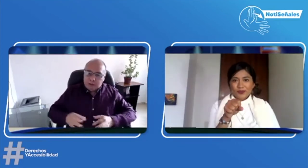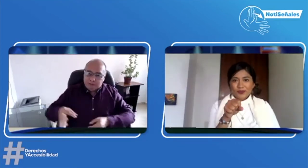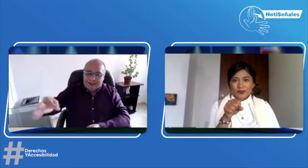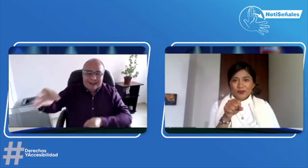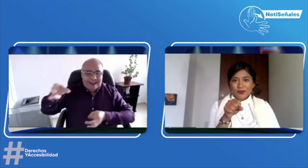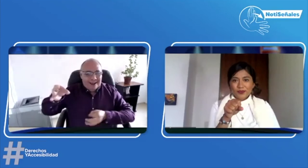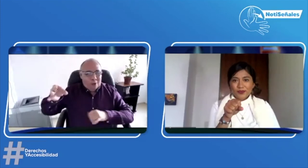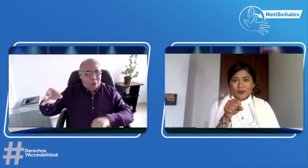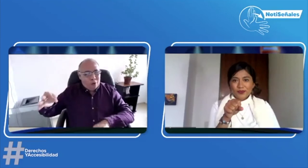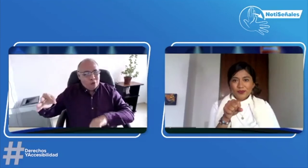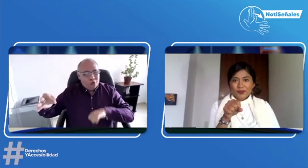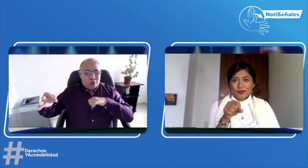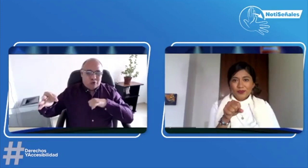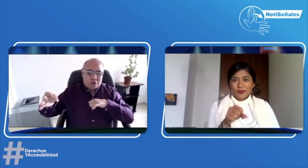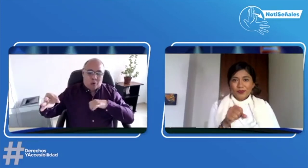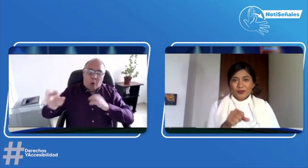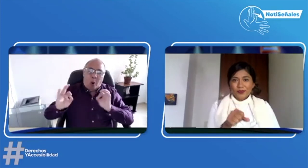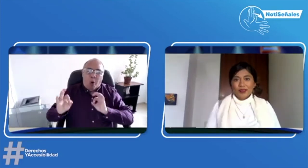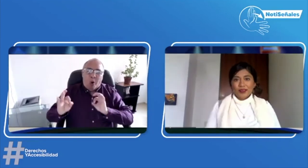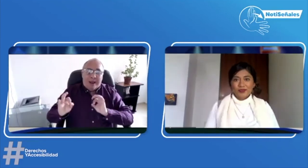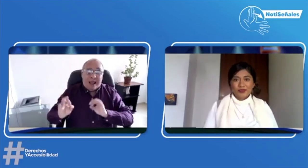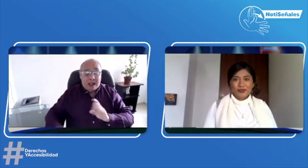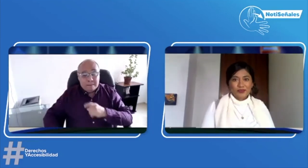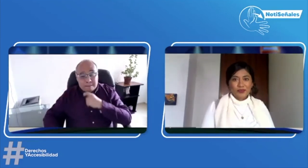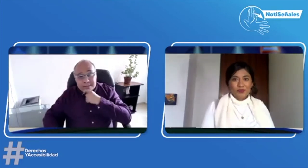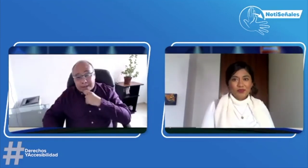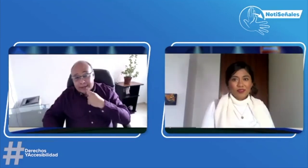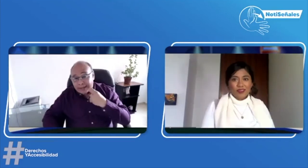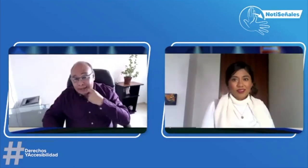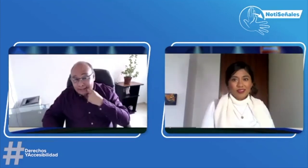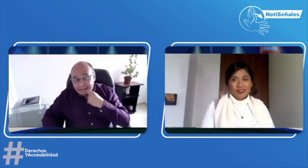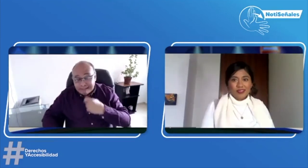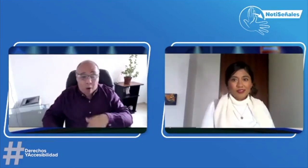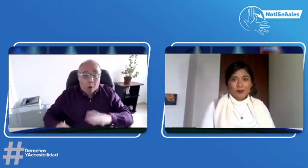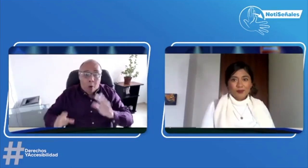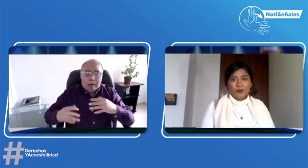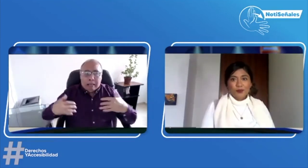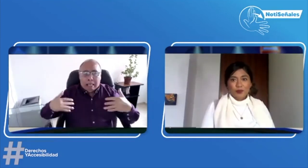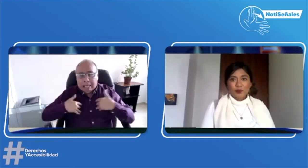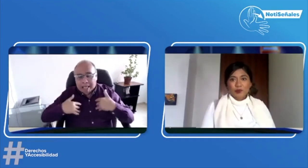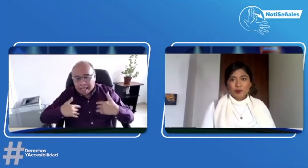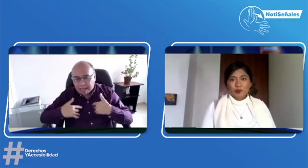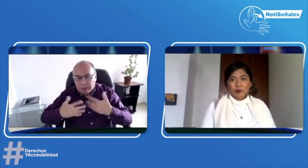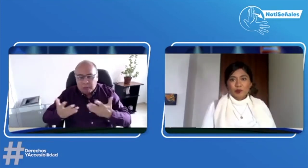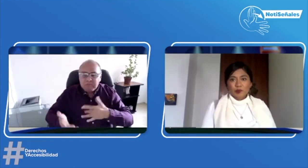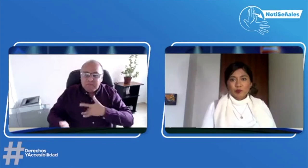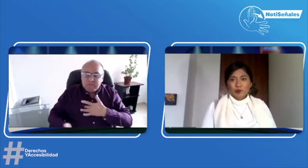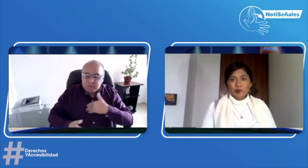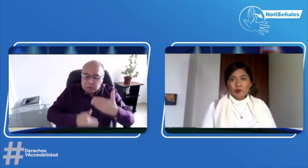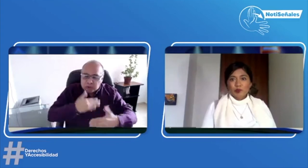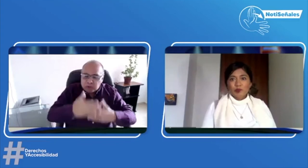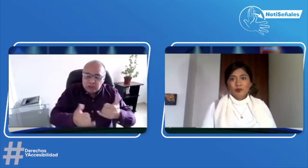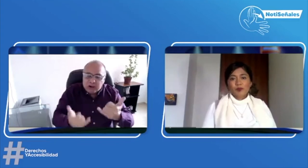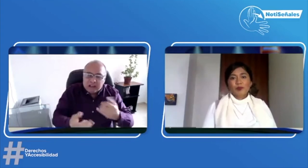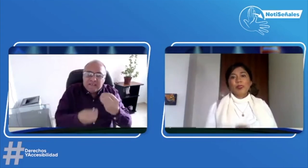asignan nuevamente como jurada de votación. ¿Sientes un orgullo al adquirir este